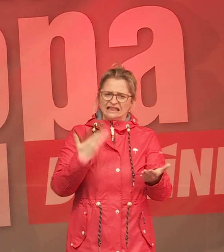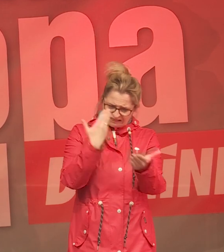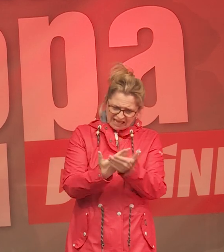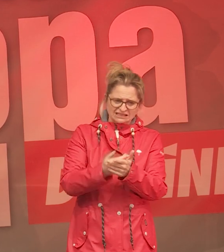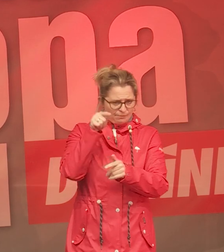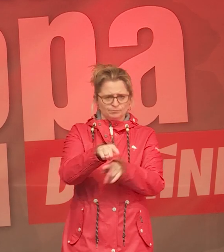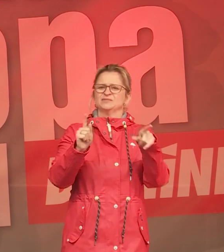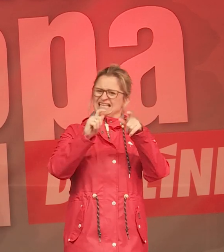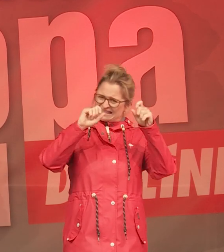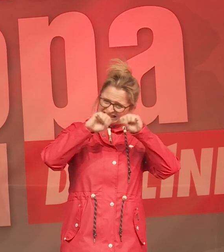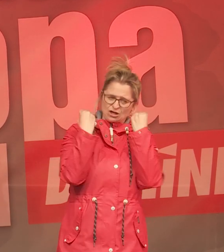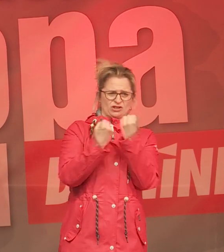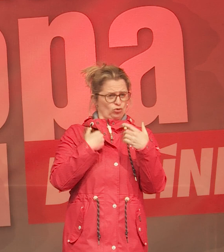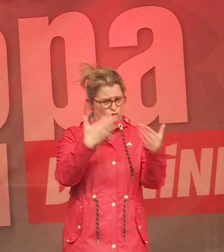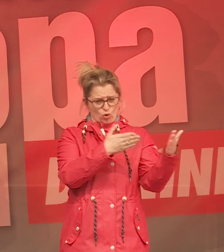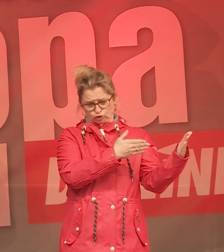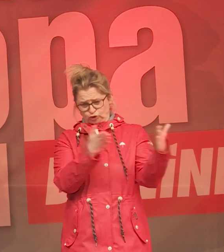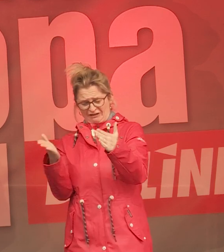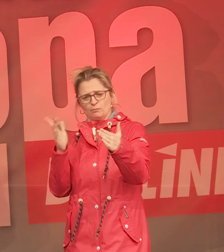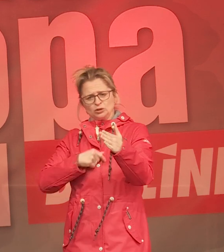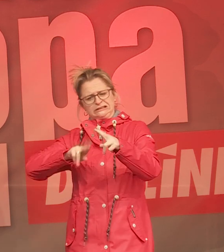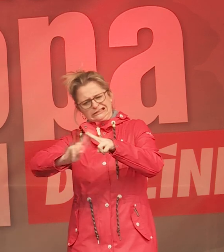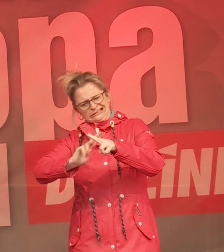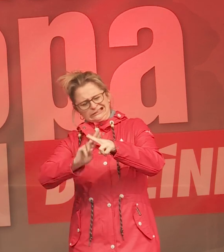notwendig, diese Fehlentwicklung zu korrigieren.